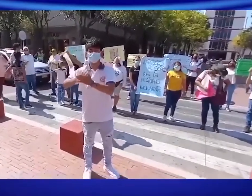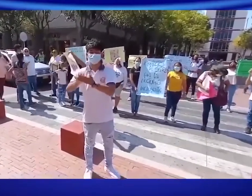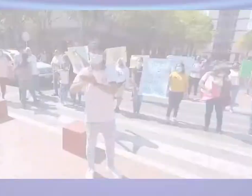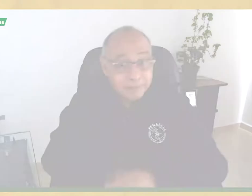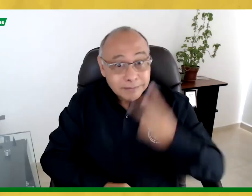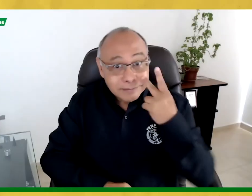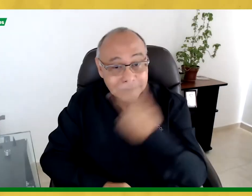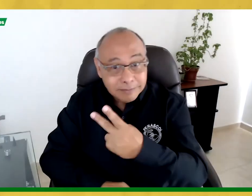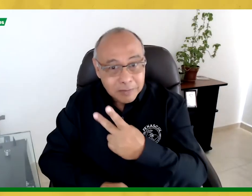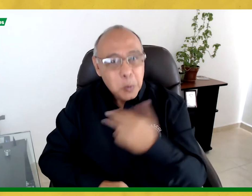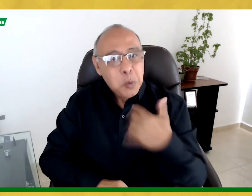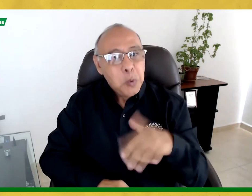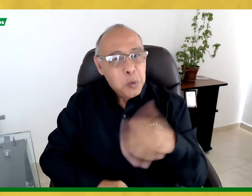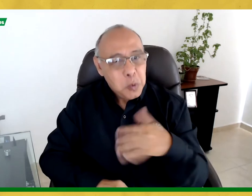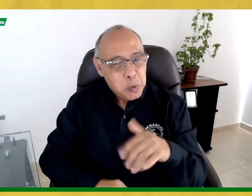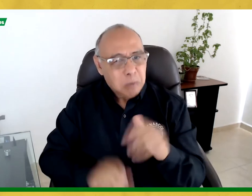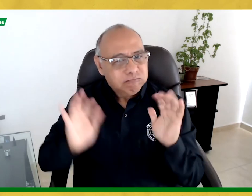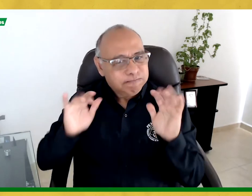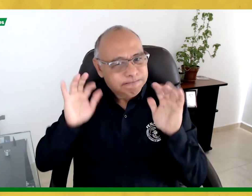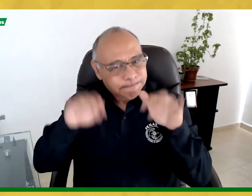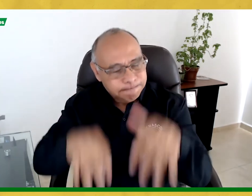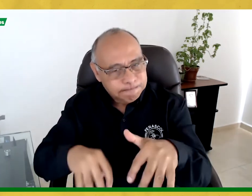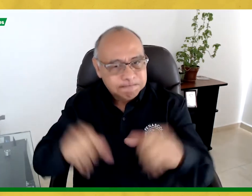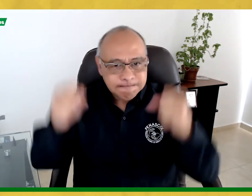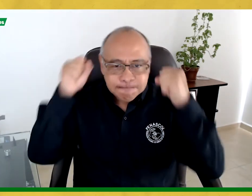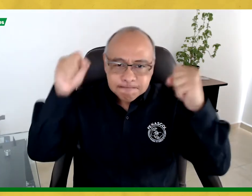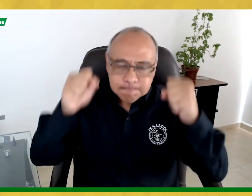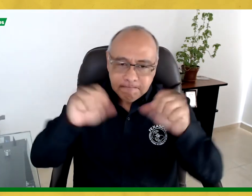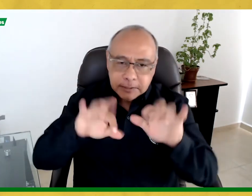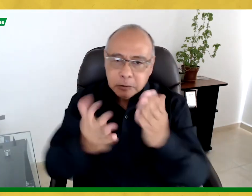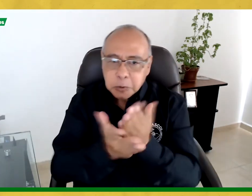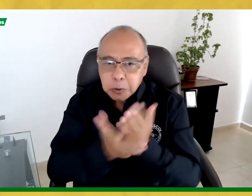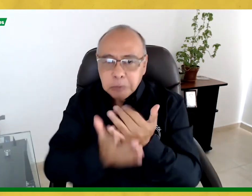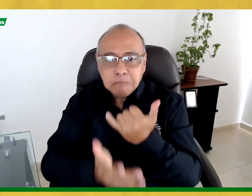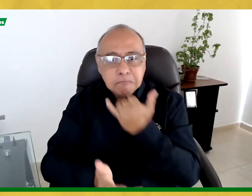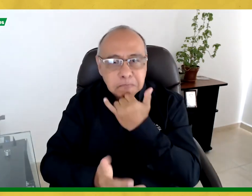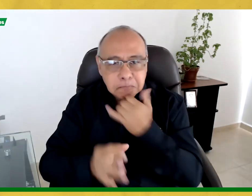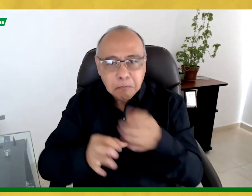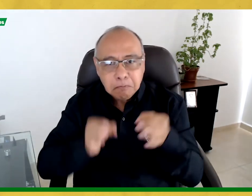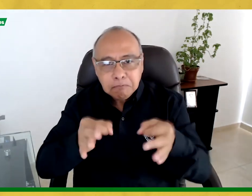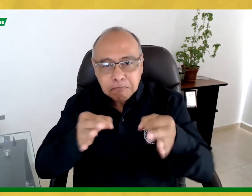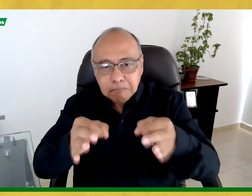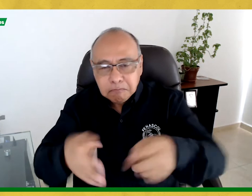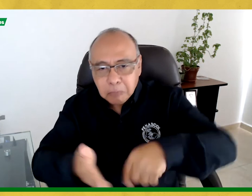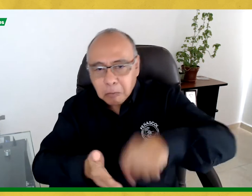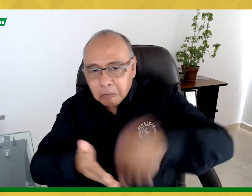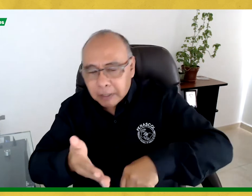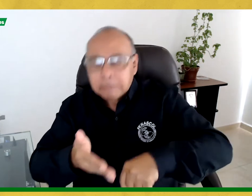Como pudieron ver, la realización del plantón frente a la Secretaría de Educación fue una manifestación para